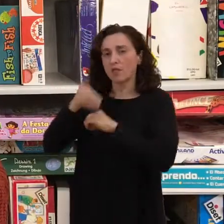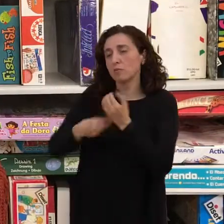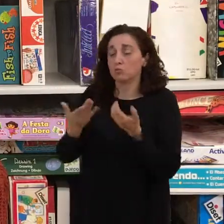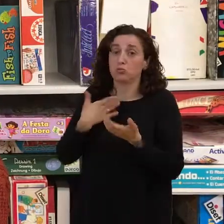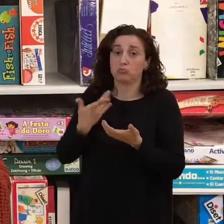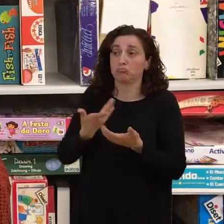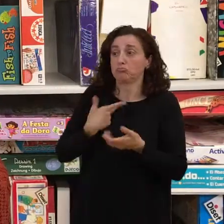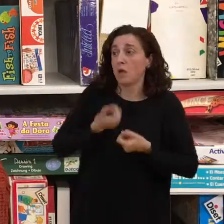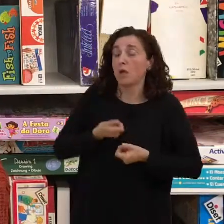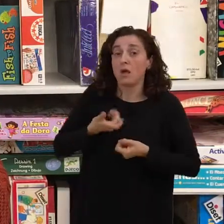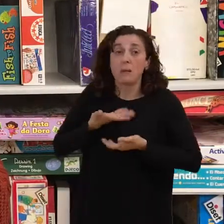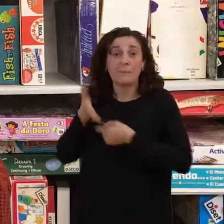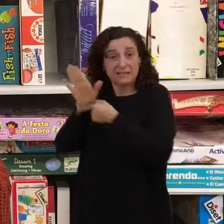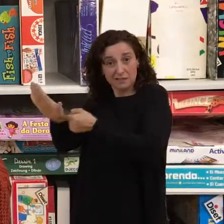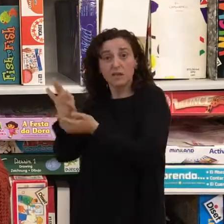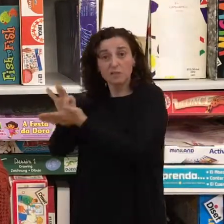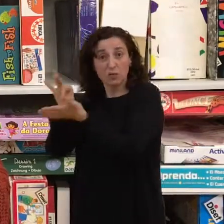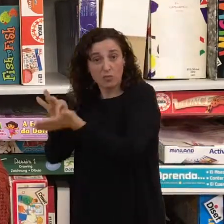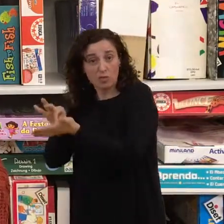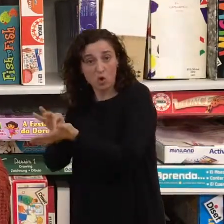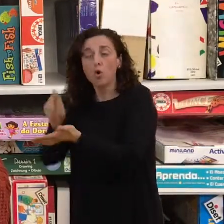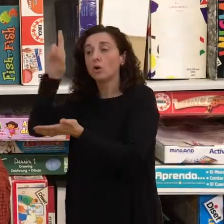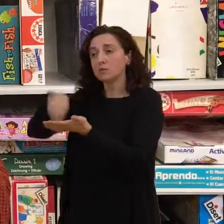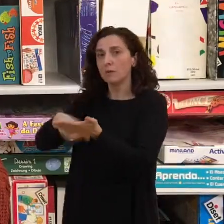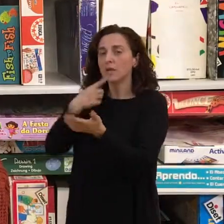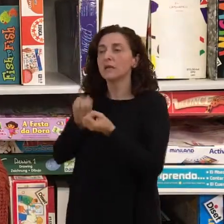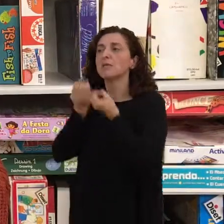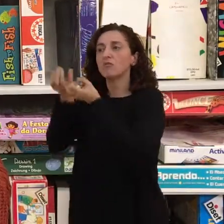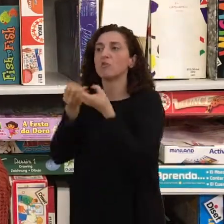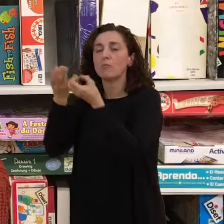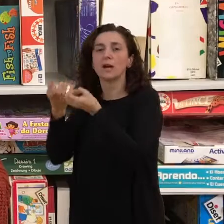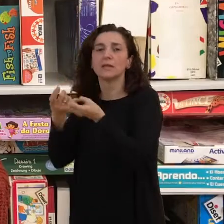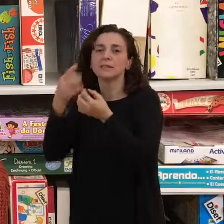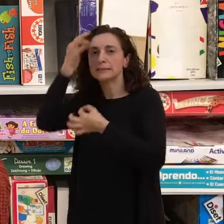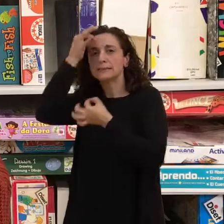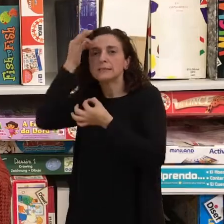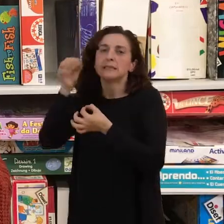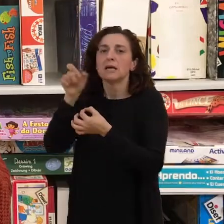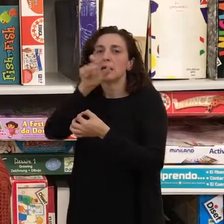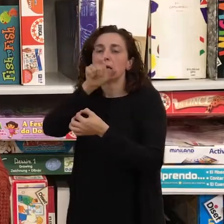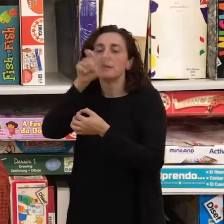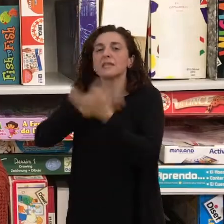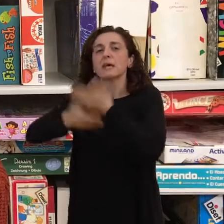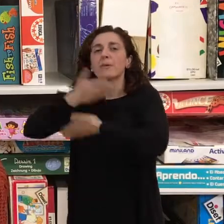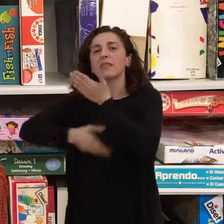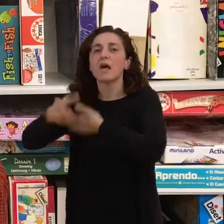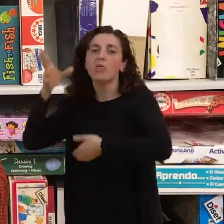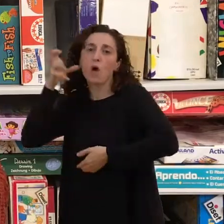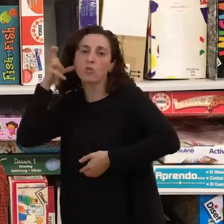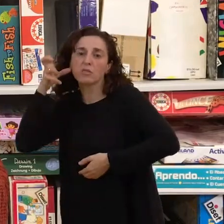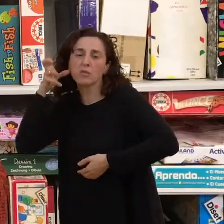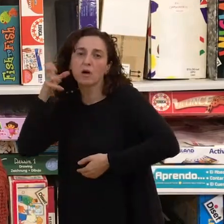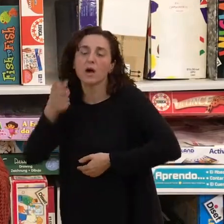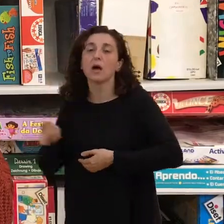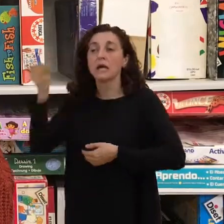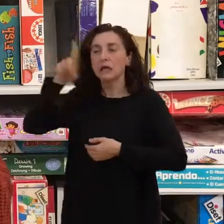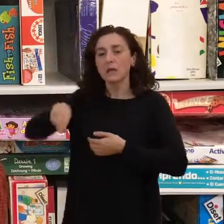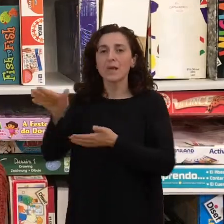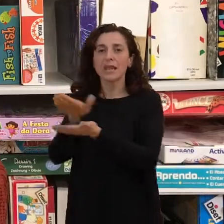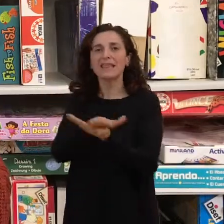darnos a conocer, dar a conocer aspectos de la discapacidad auditiva e intermediar, mediante ofertas de